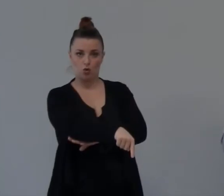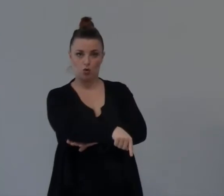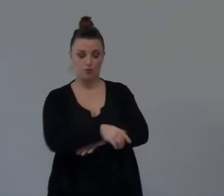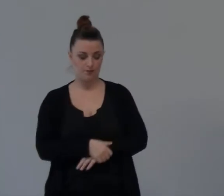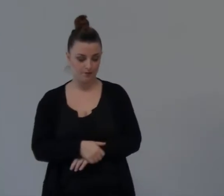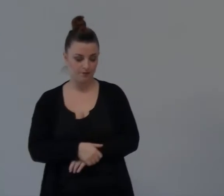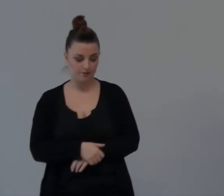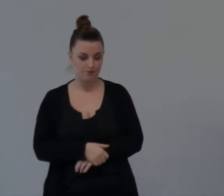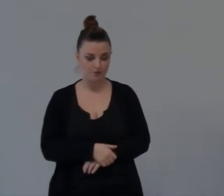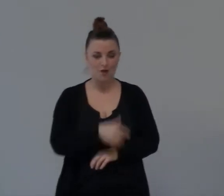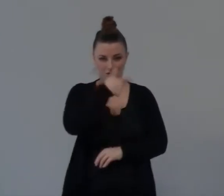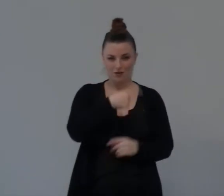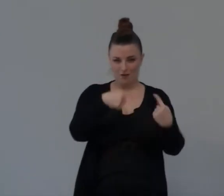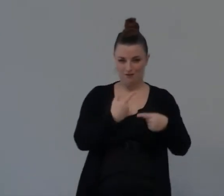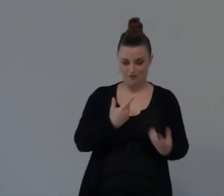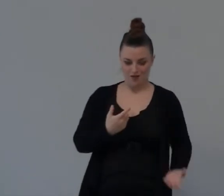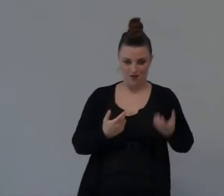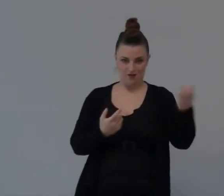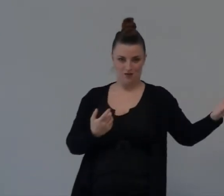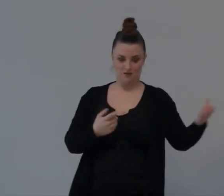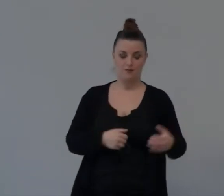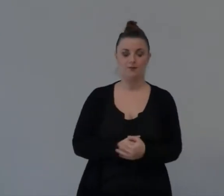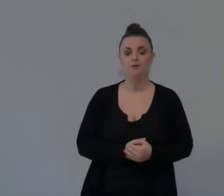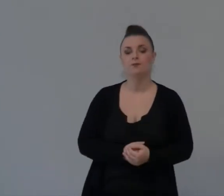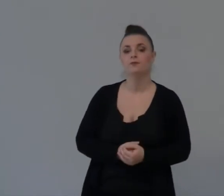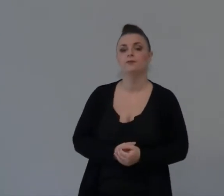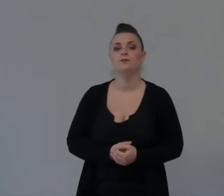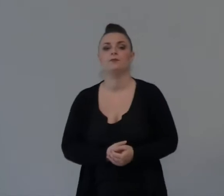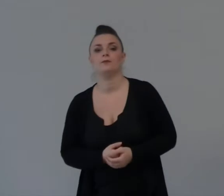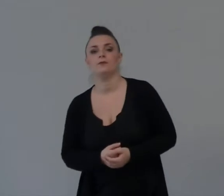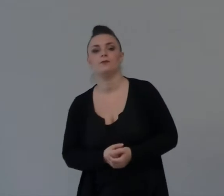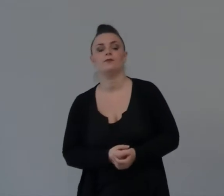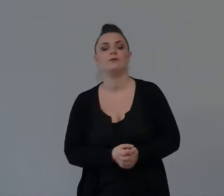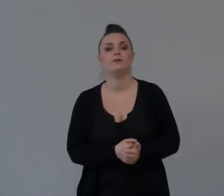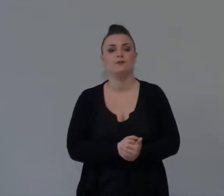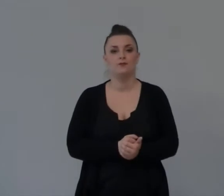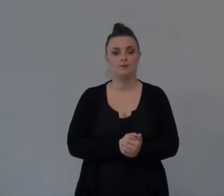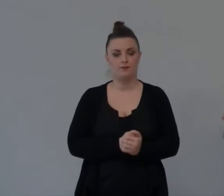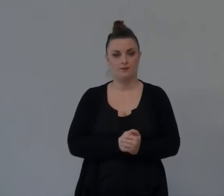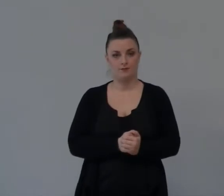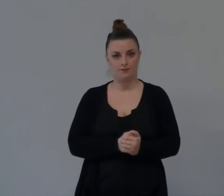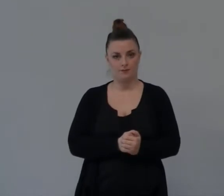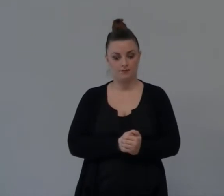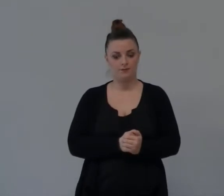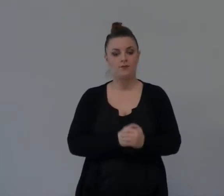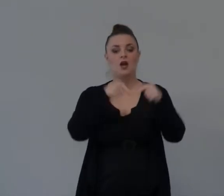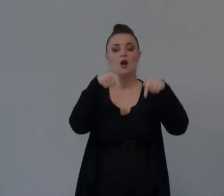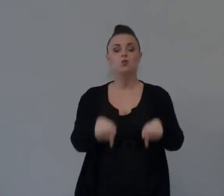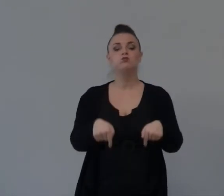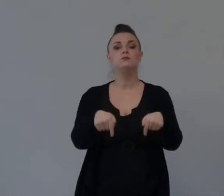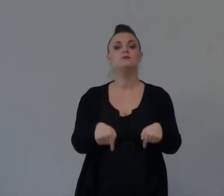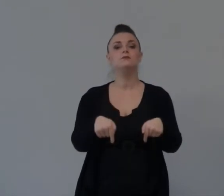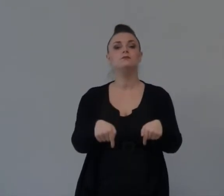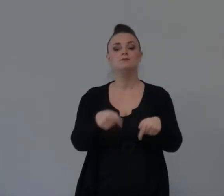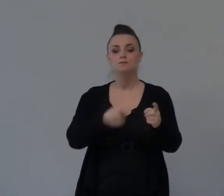cui Era per quello Che davano La scarta Per cui A questo Momento Da questo Mentre